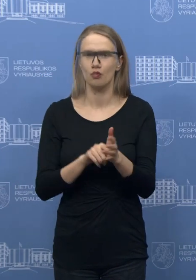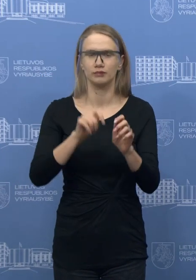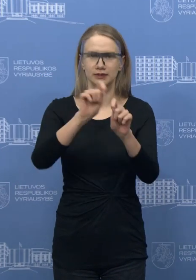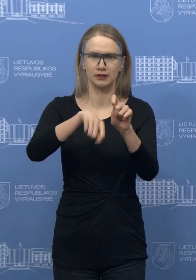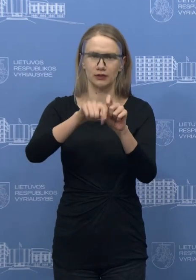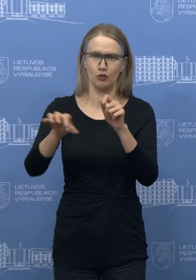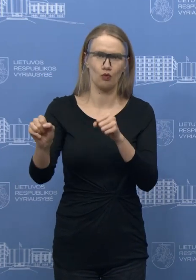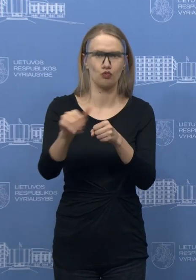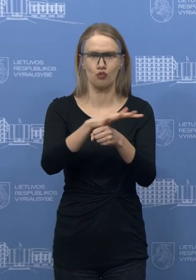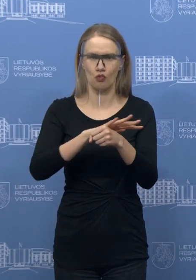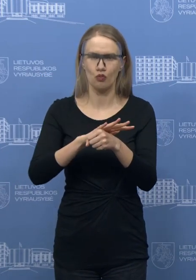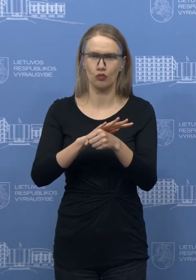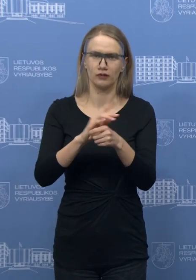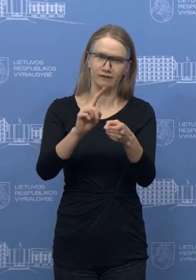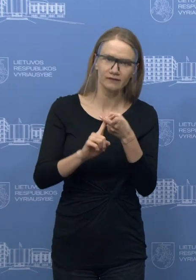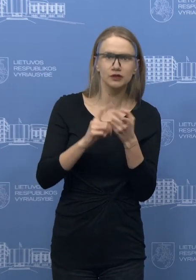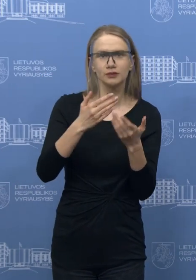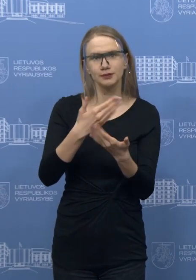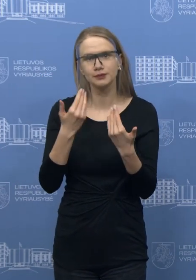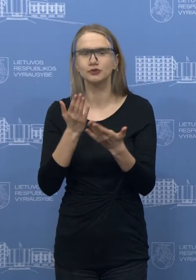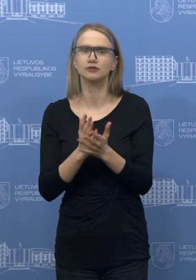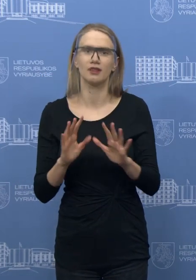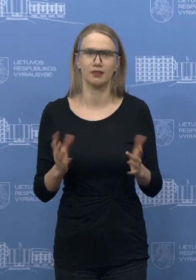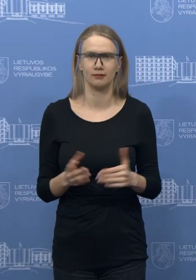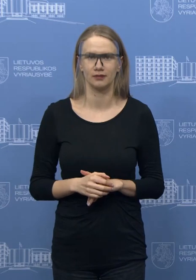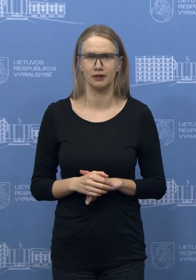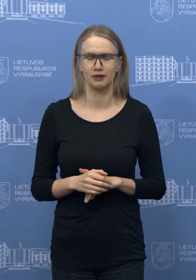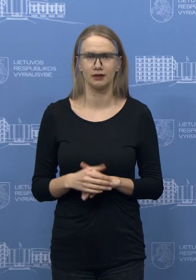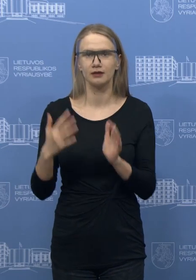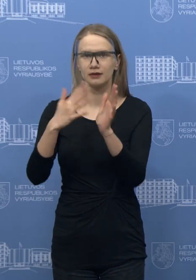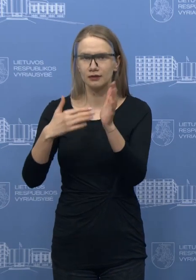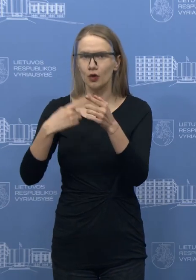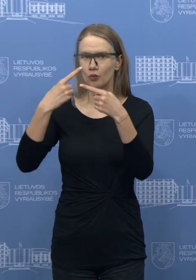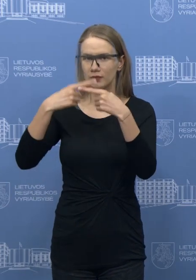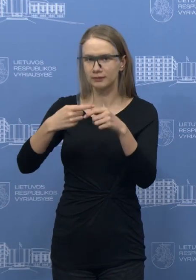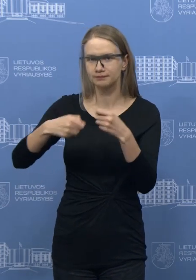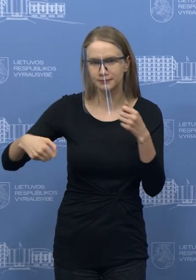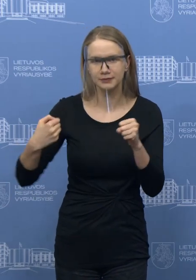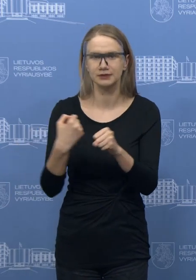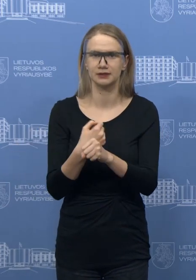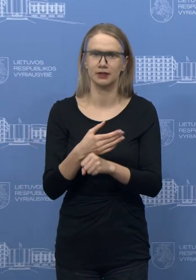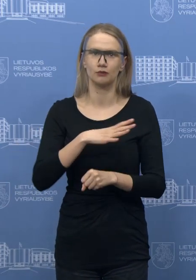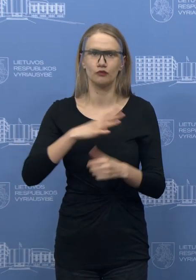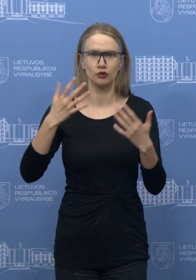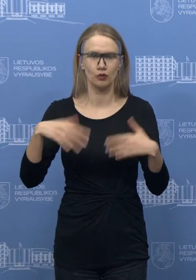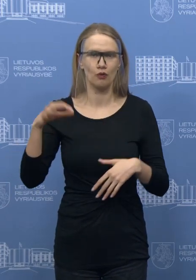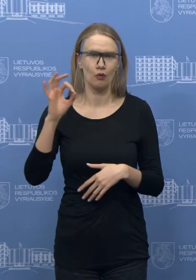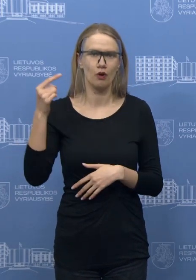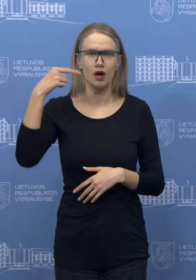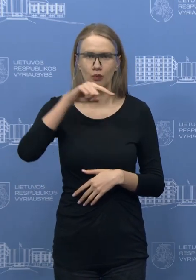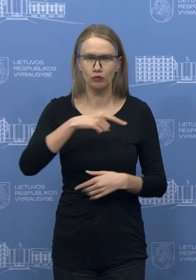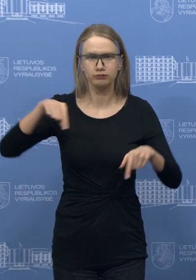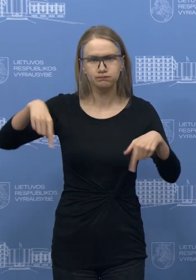dėl koronaviruso. Labai svarbu toliau testytis priemonės, kas yra numatytas su mūsų ekonomikos